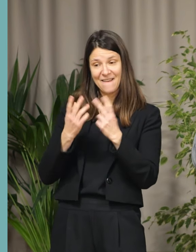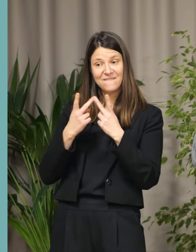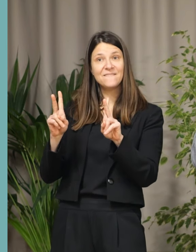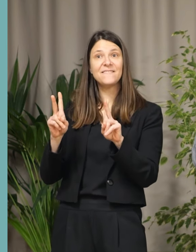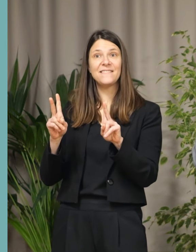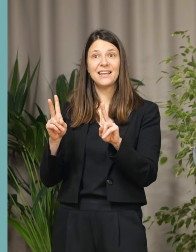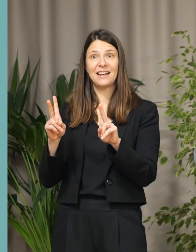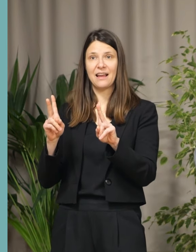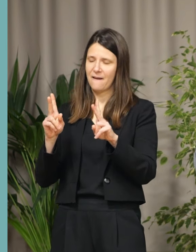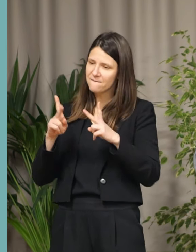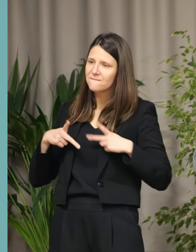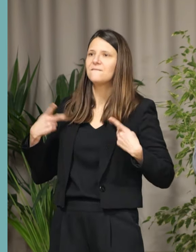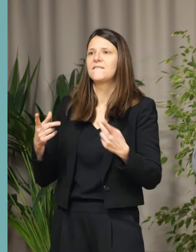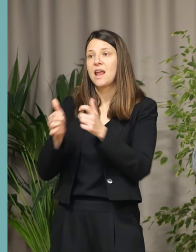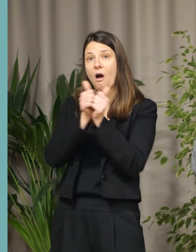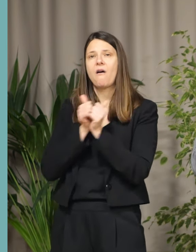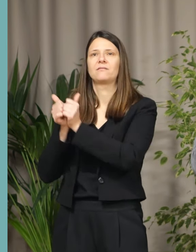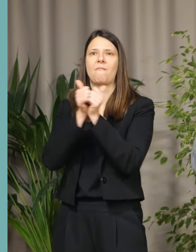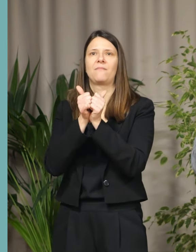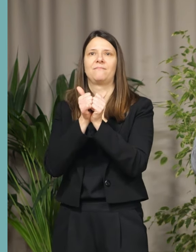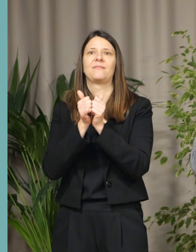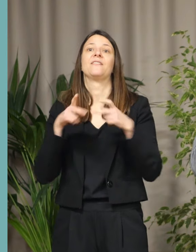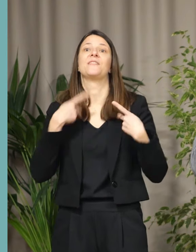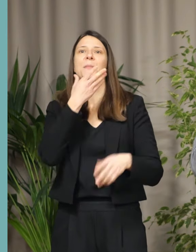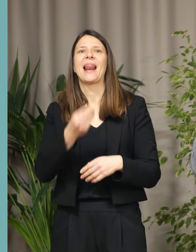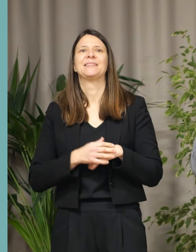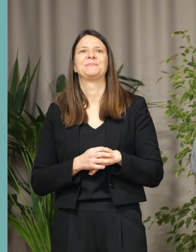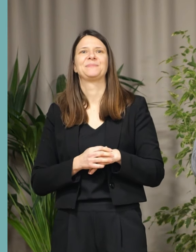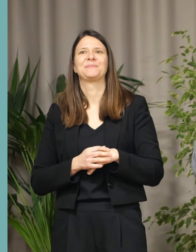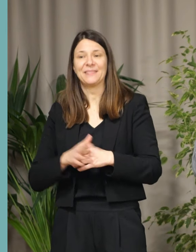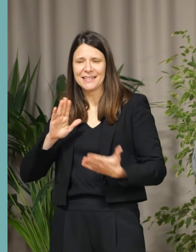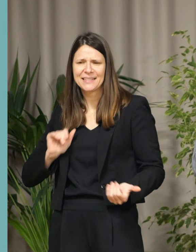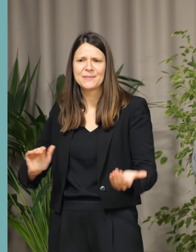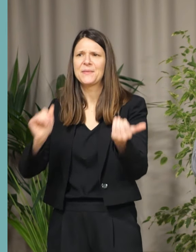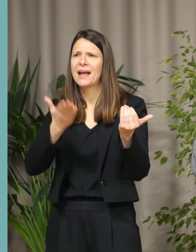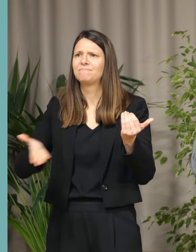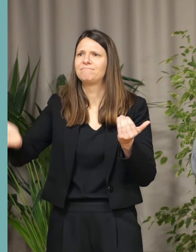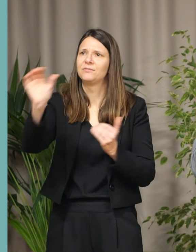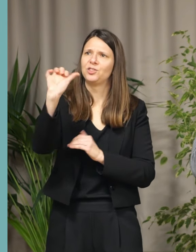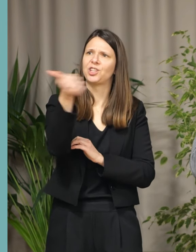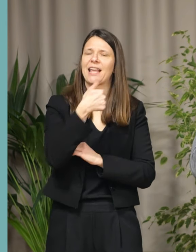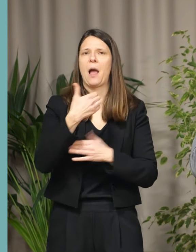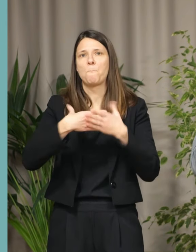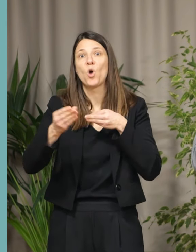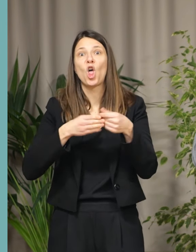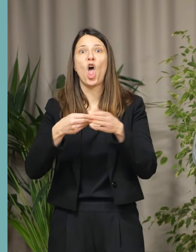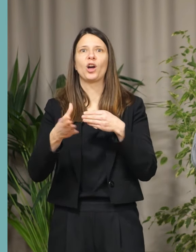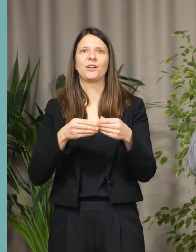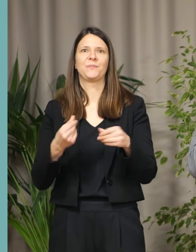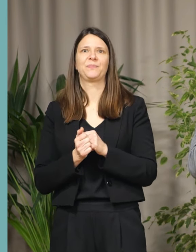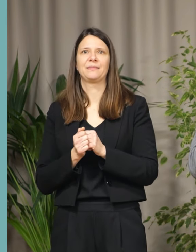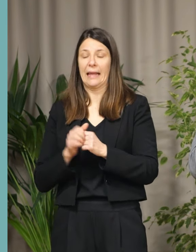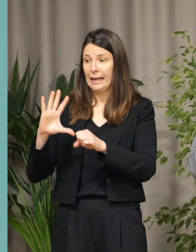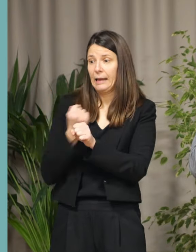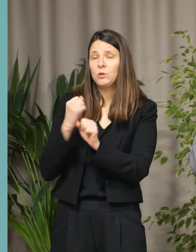ville est ce qu'ils vivent ensemble. Tous mes voeux de bonheur. Très bonne année 2023 dans la réussite